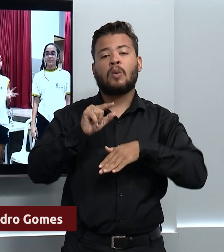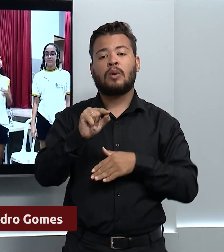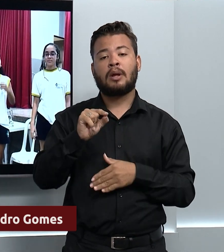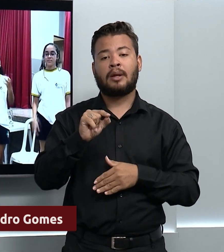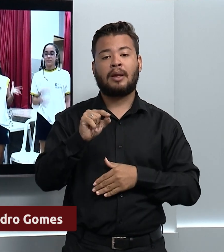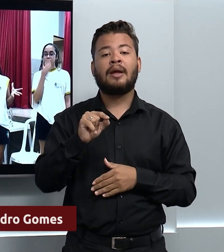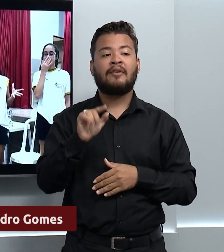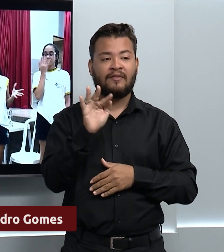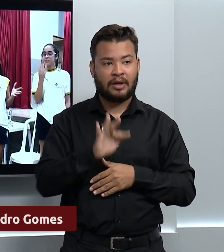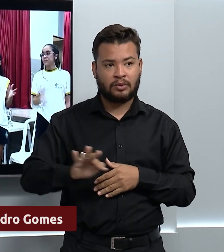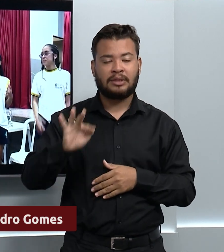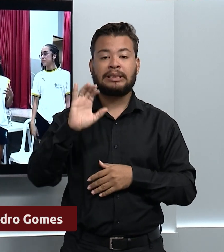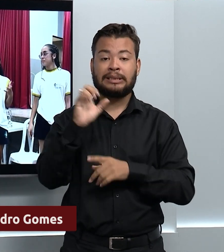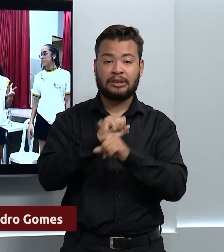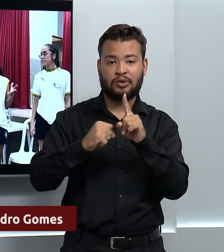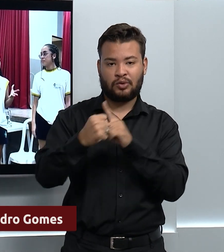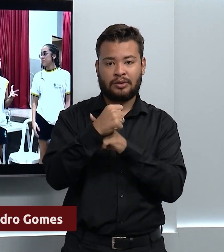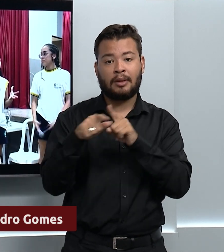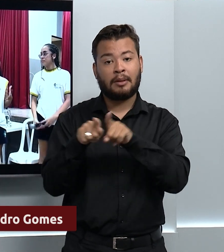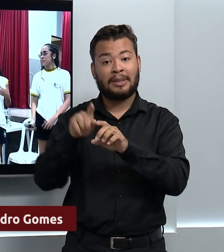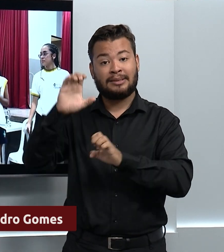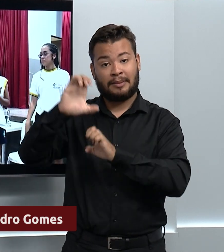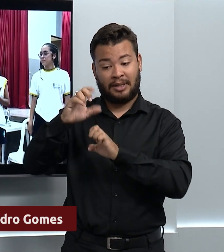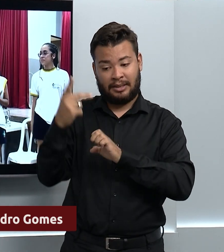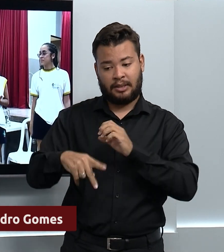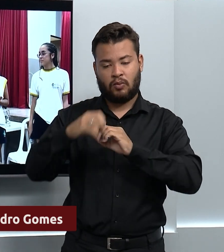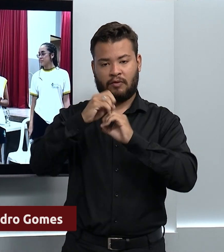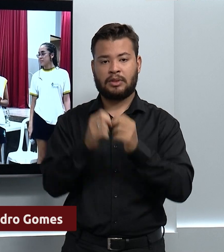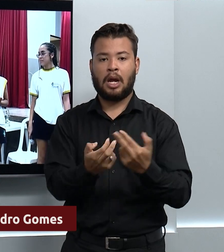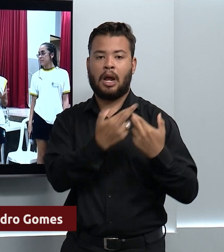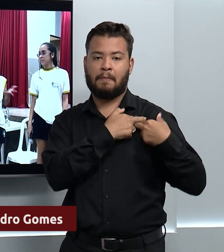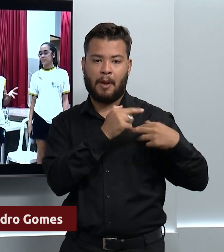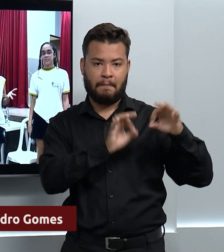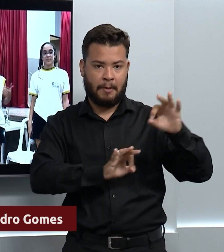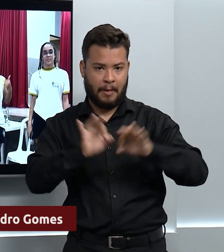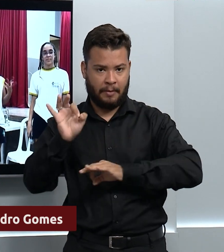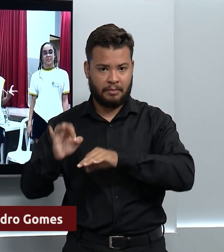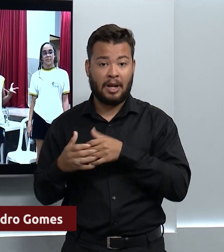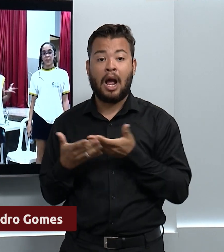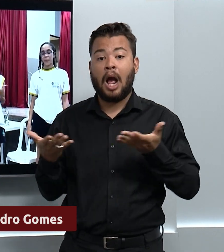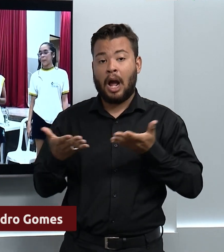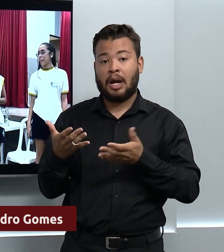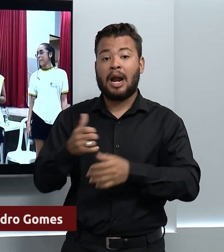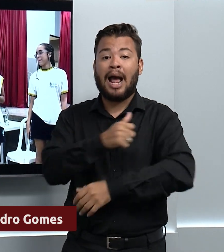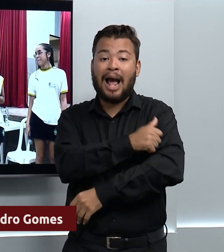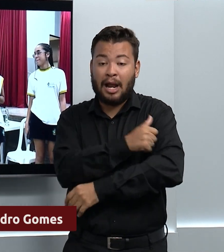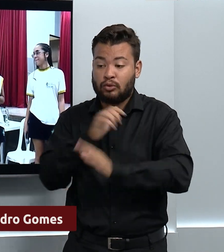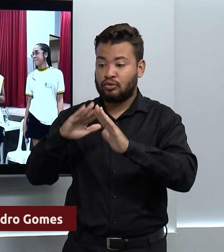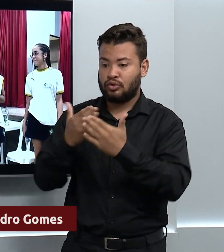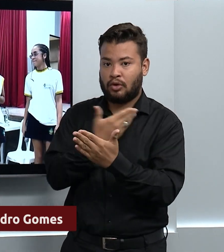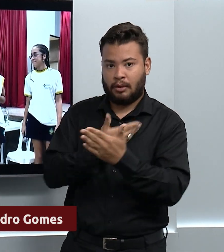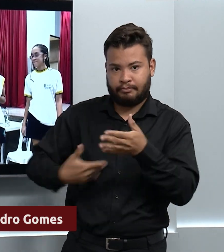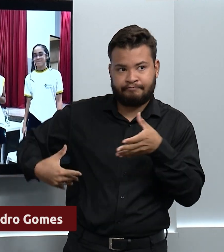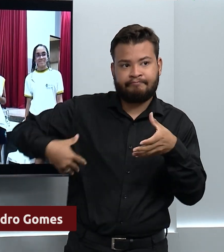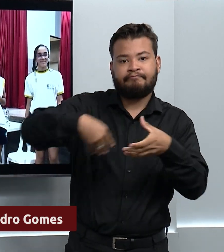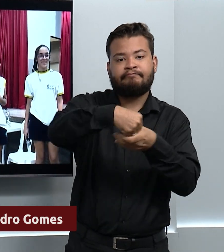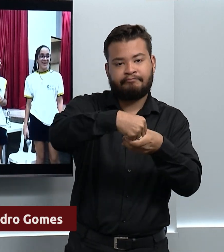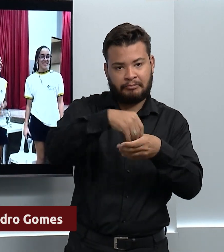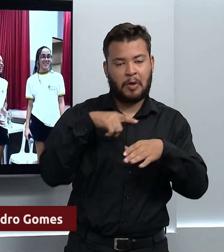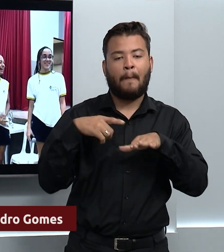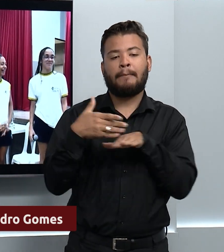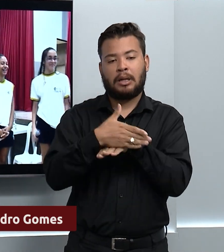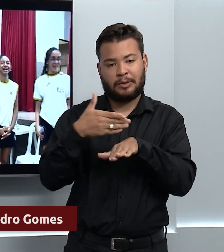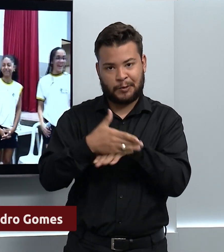Sociais e pelo CEPAI da UFG e agora inclui estudantes da Rede Estadual de Educação. E a